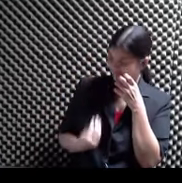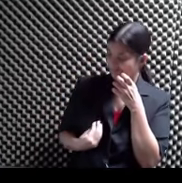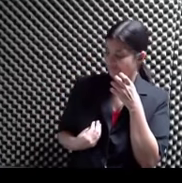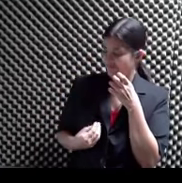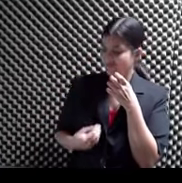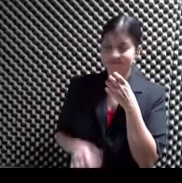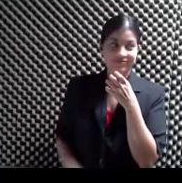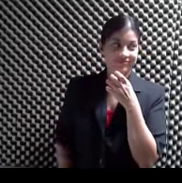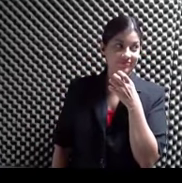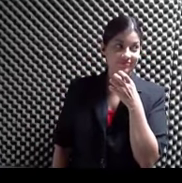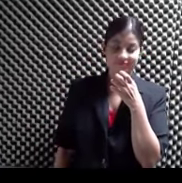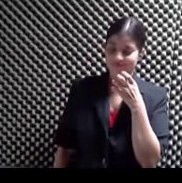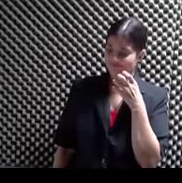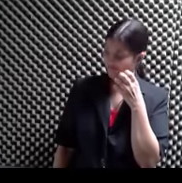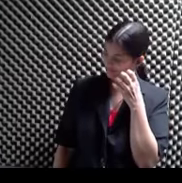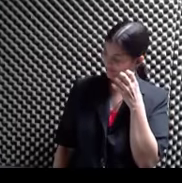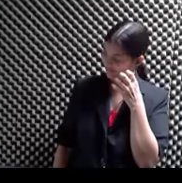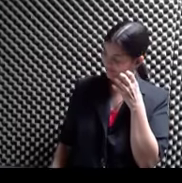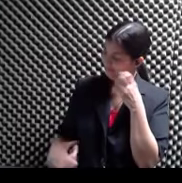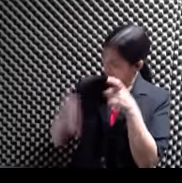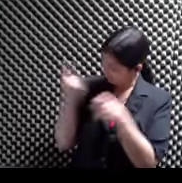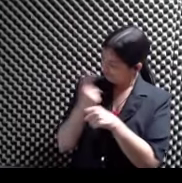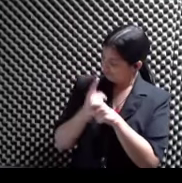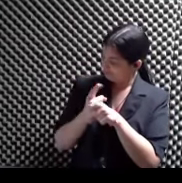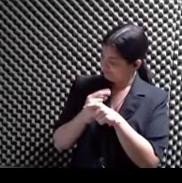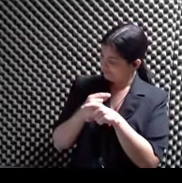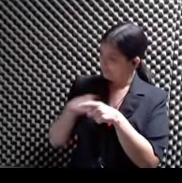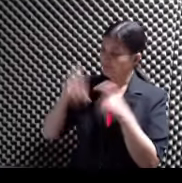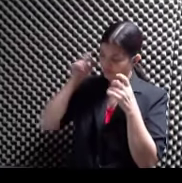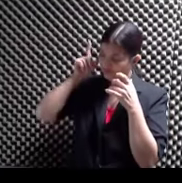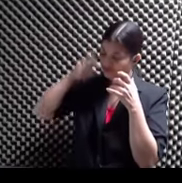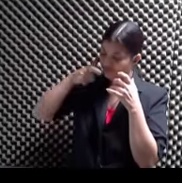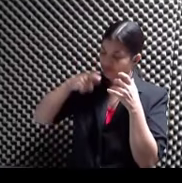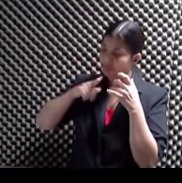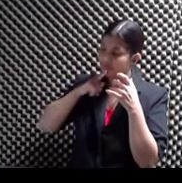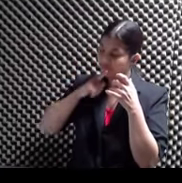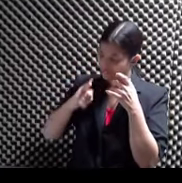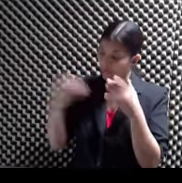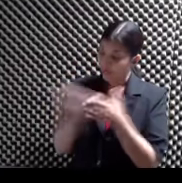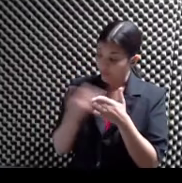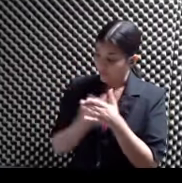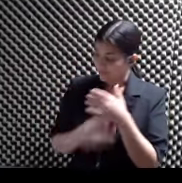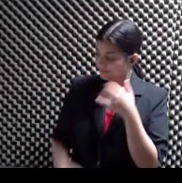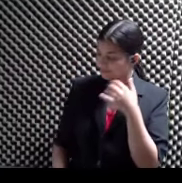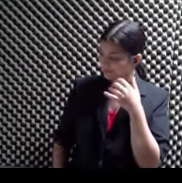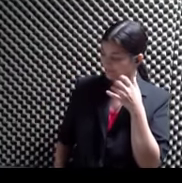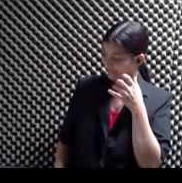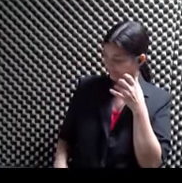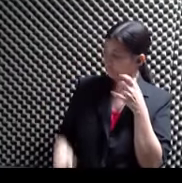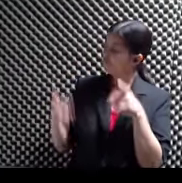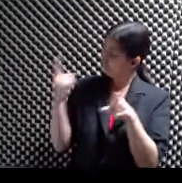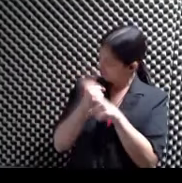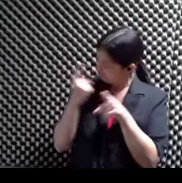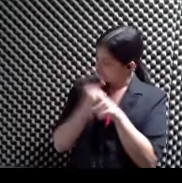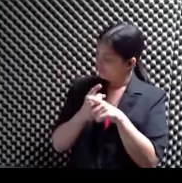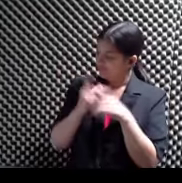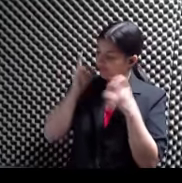oreja Afirmativo El mencionado artículo Bluetooth Es su último modelo Eso es correcto Le hace juego Con la